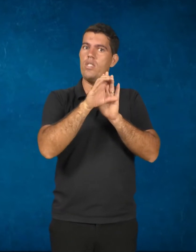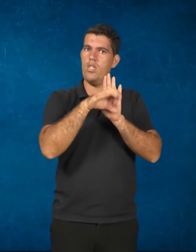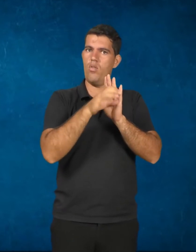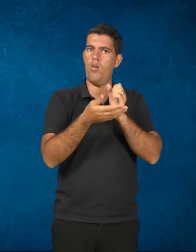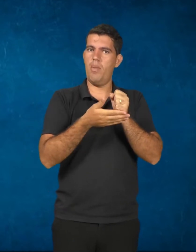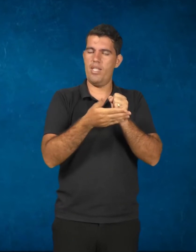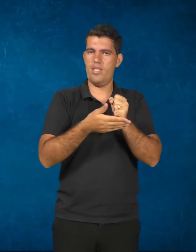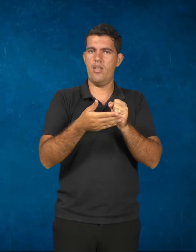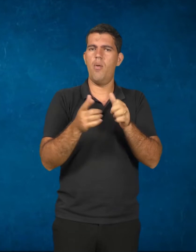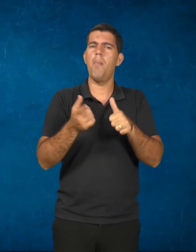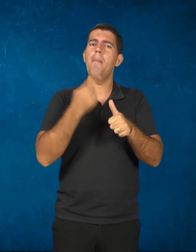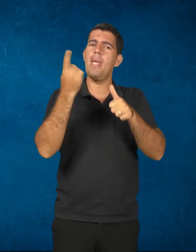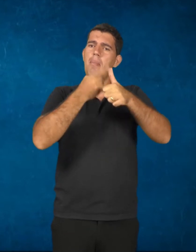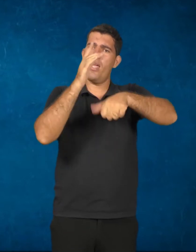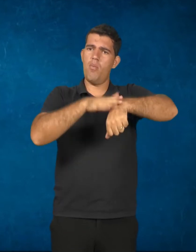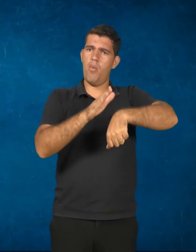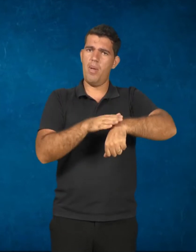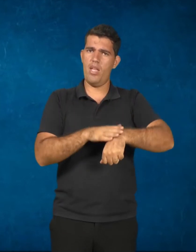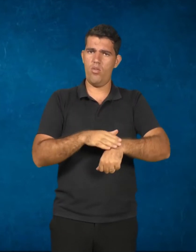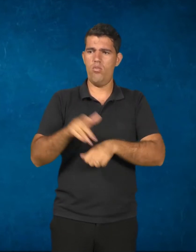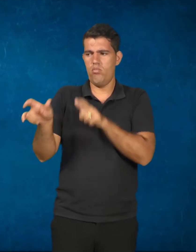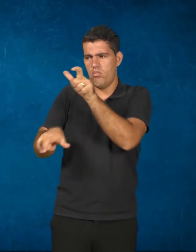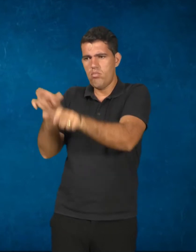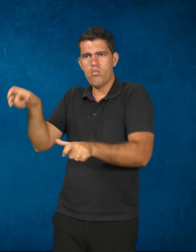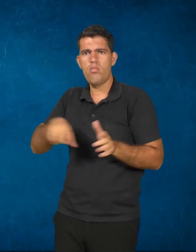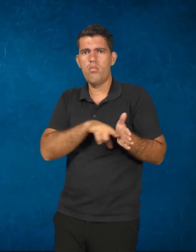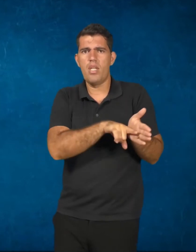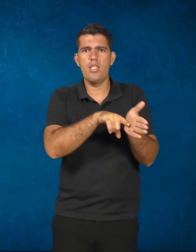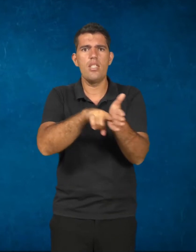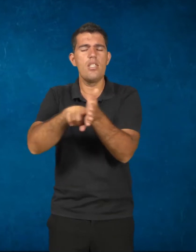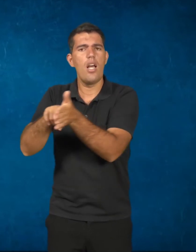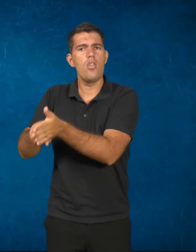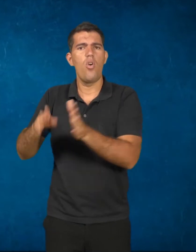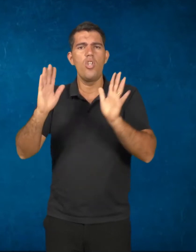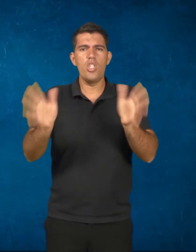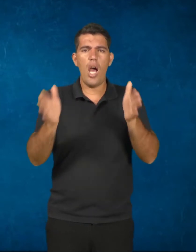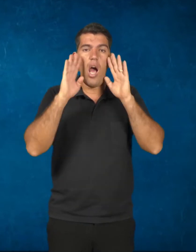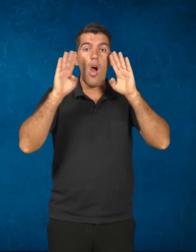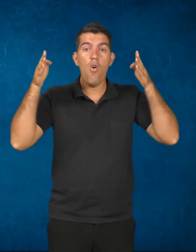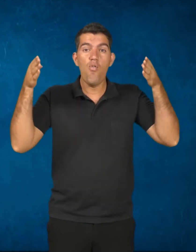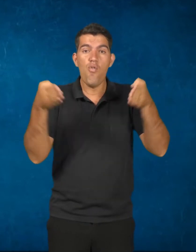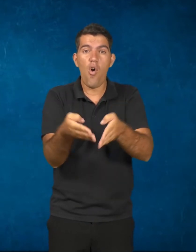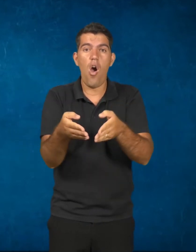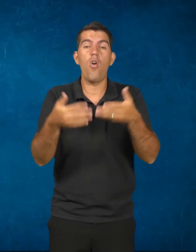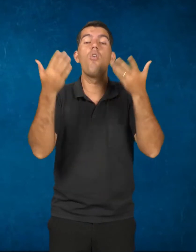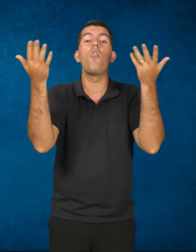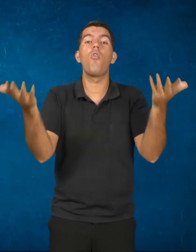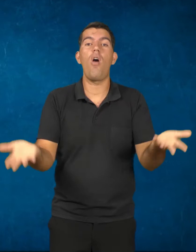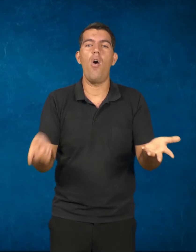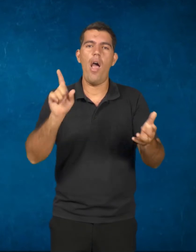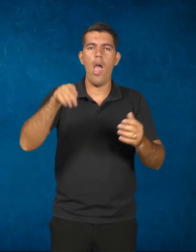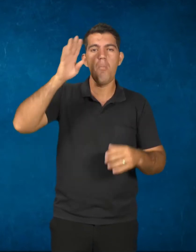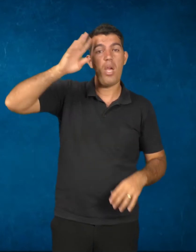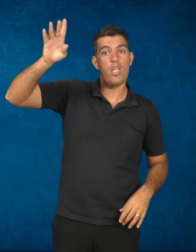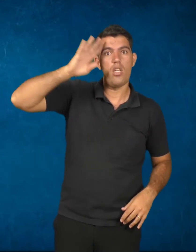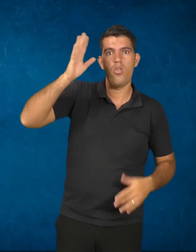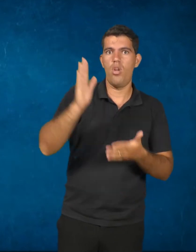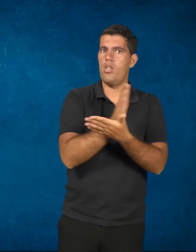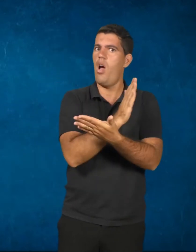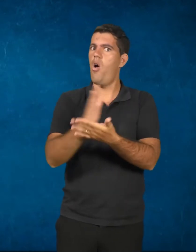No primeiro momento, esses pesquisadores estão focados em alguns pensadores que tinham uma